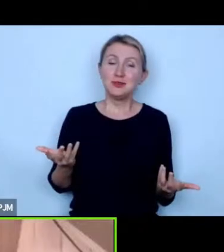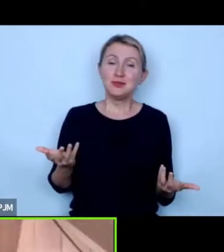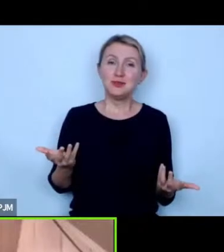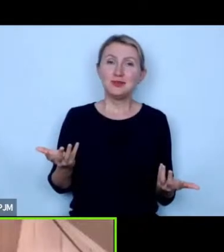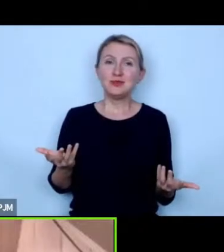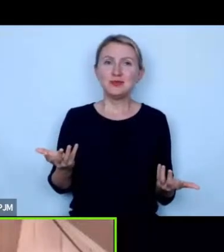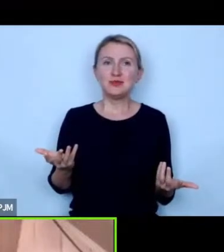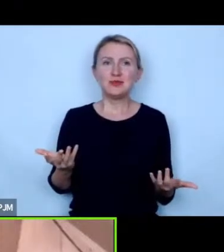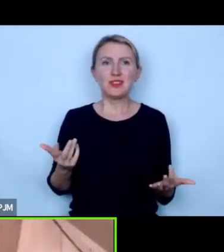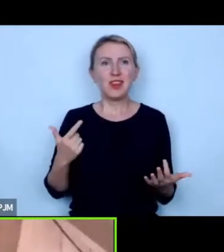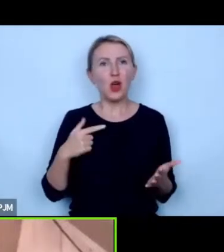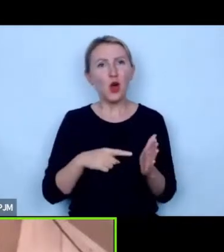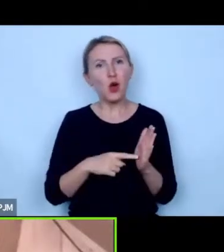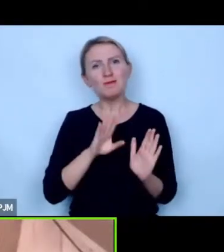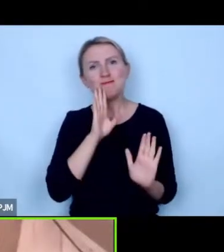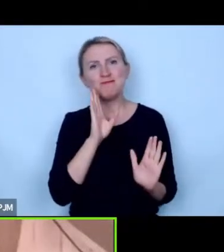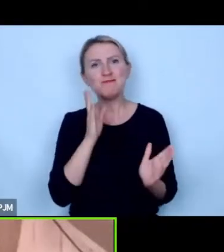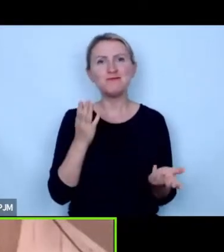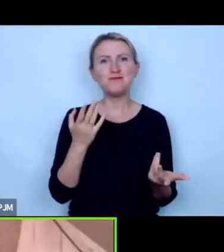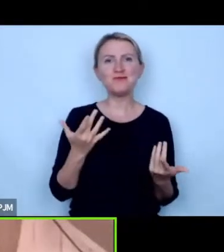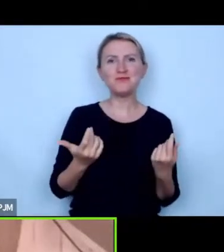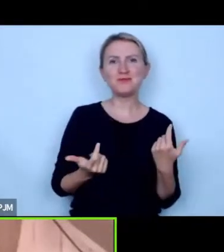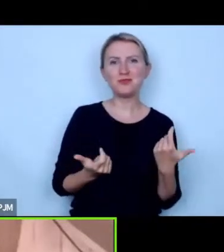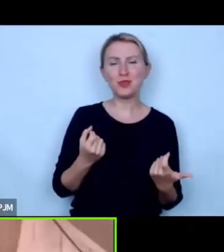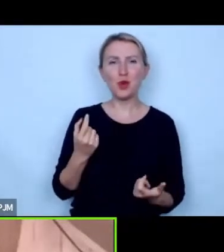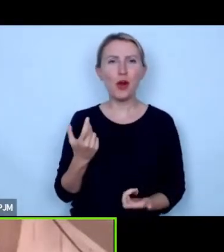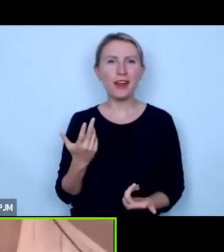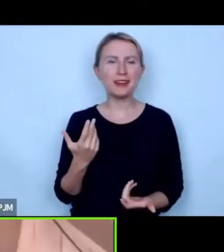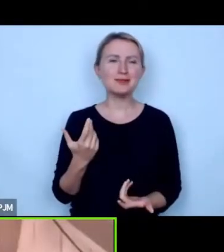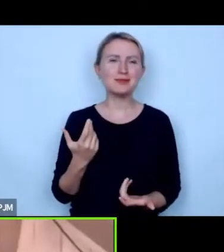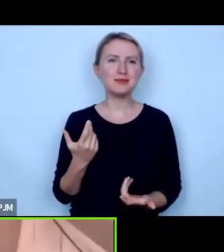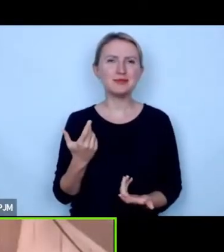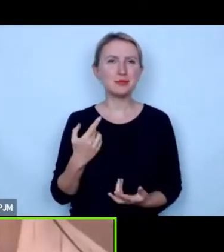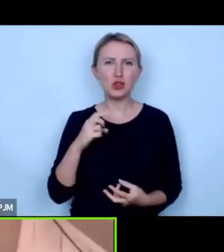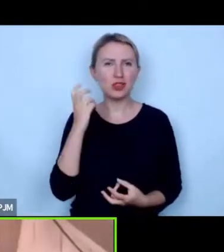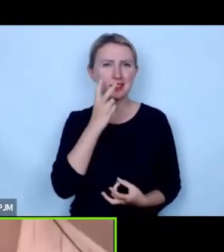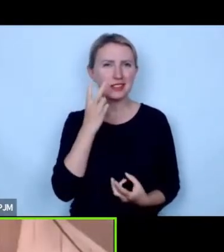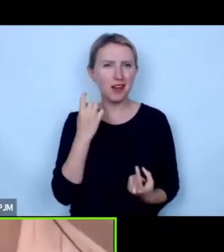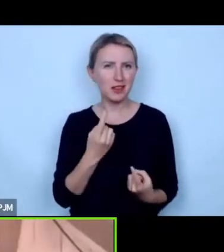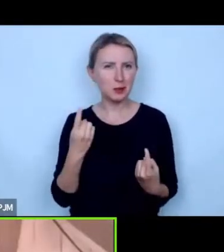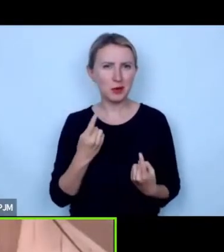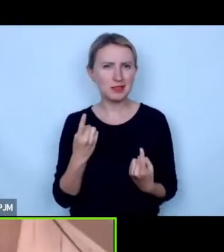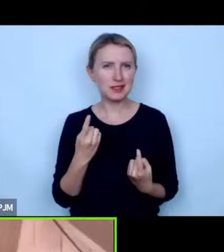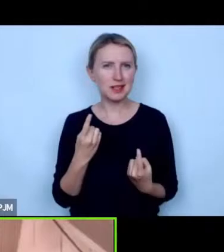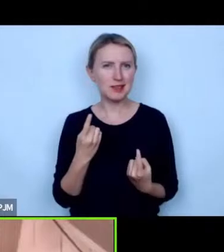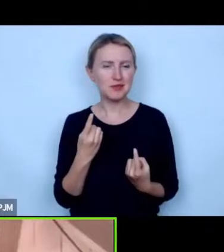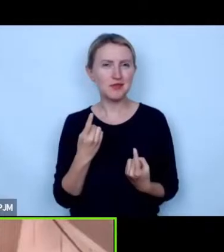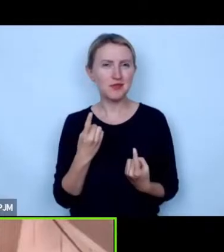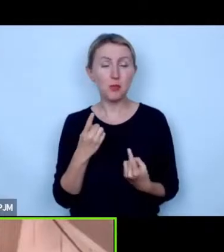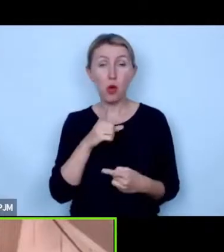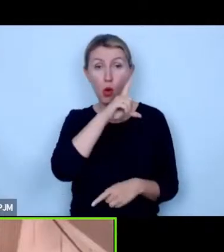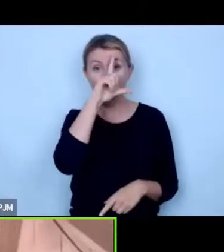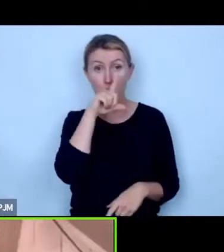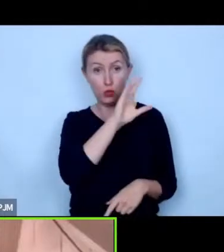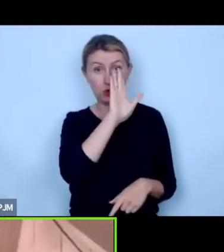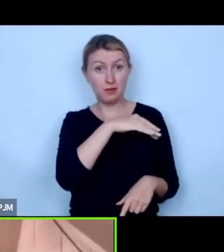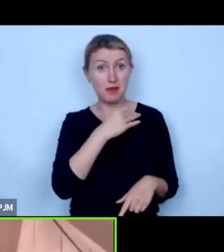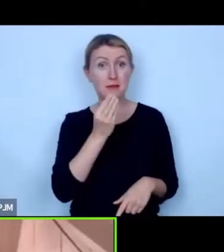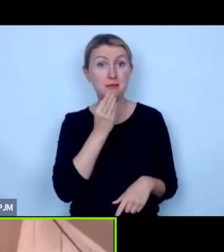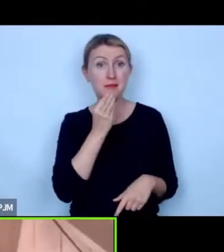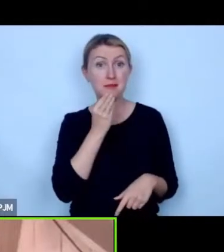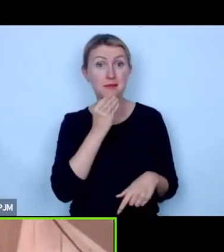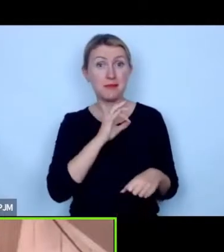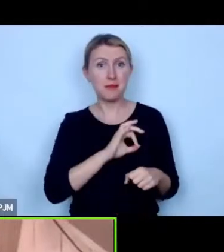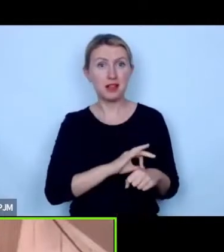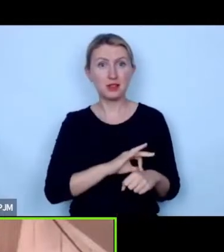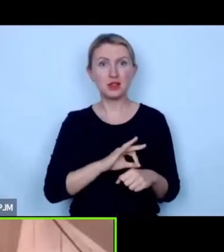jest trochę że tak powiem nieciekawie ponieważ ci ludzie starają się nie